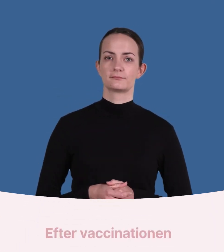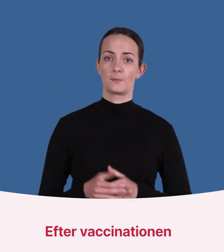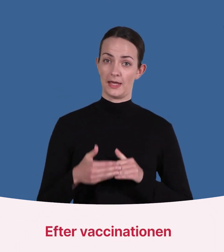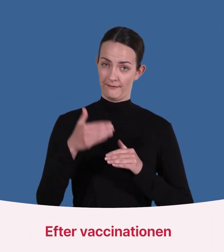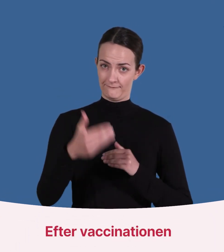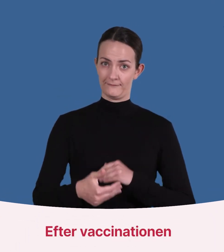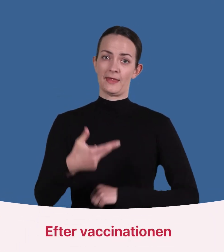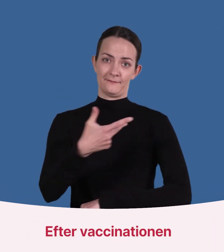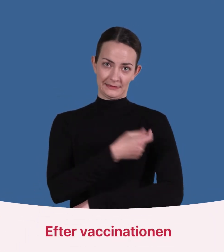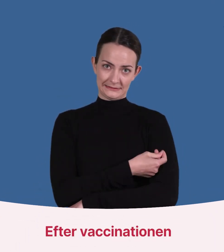Efter vaccinationen